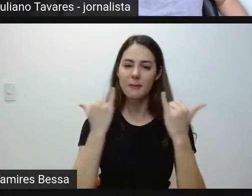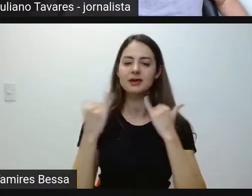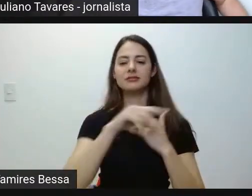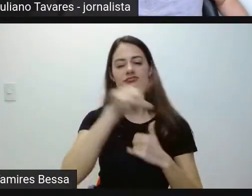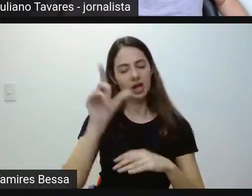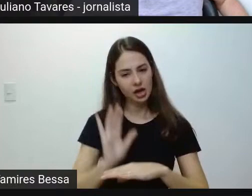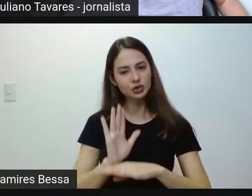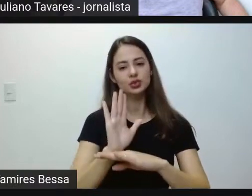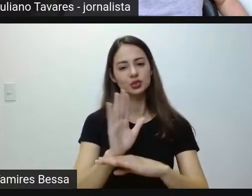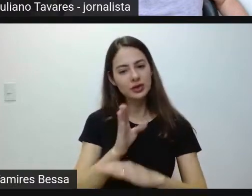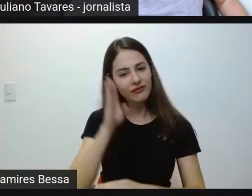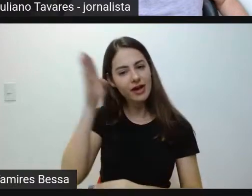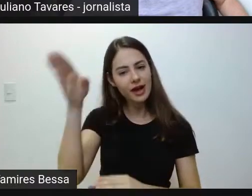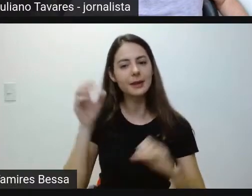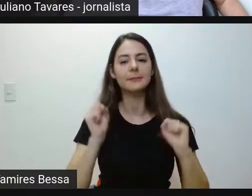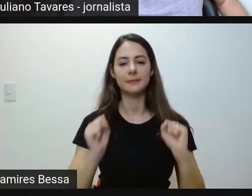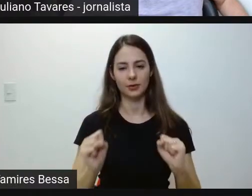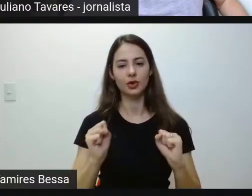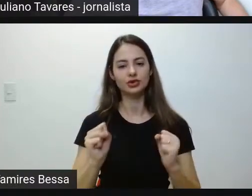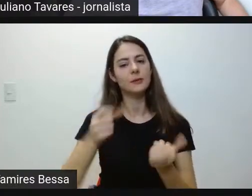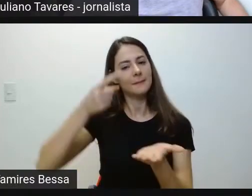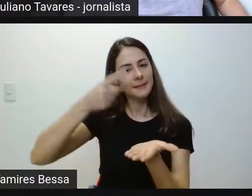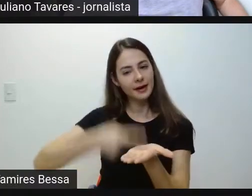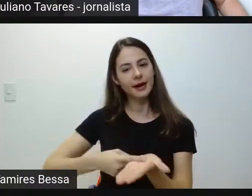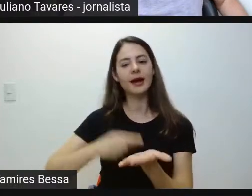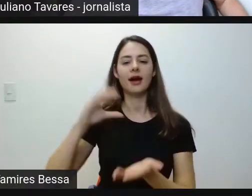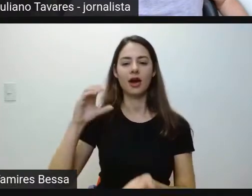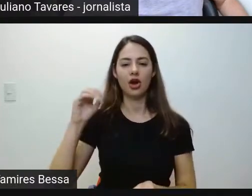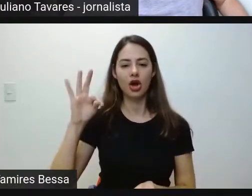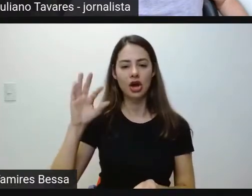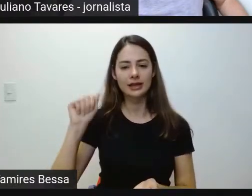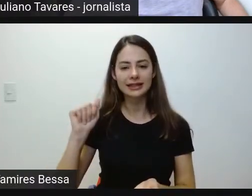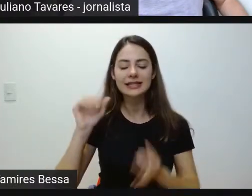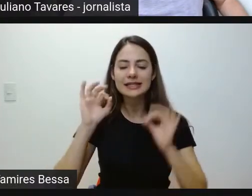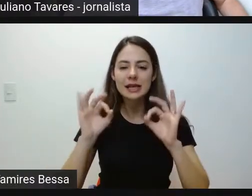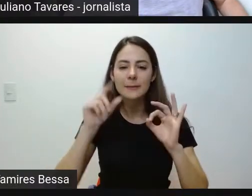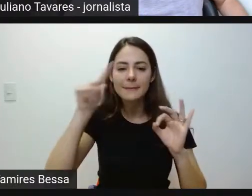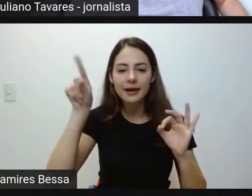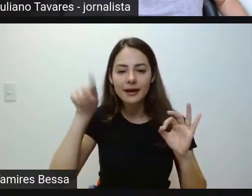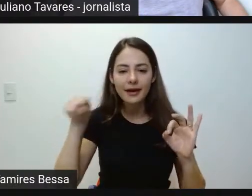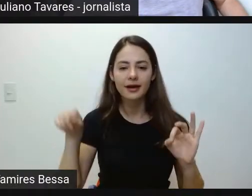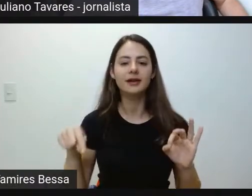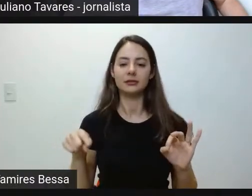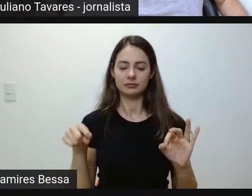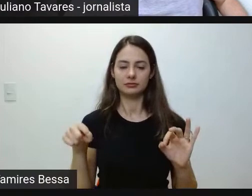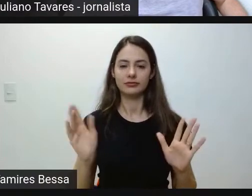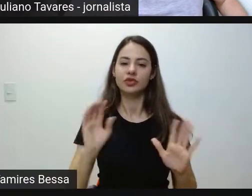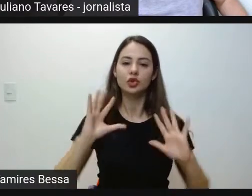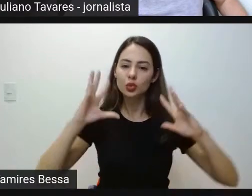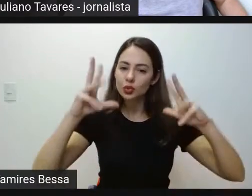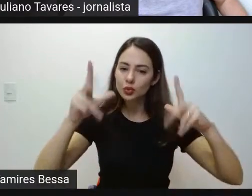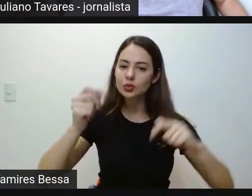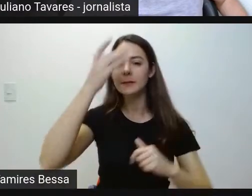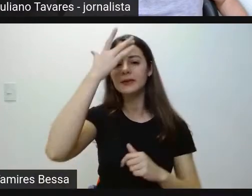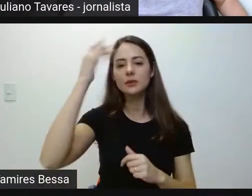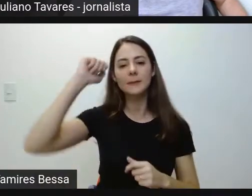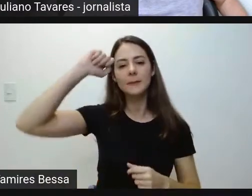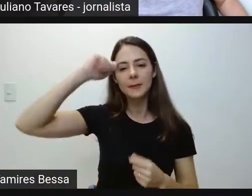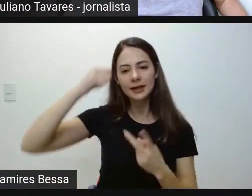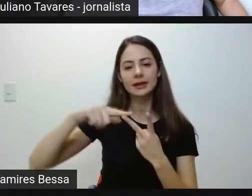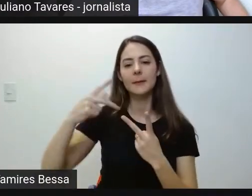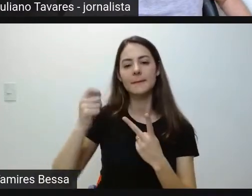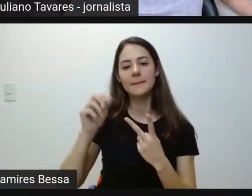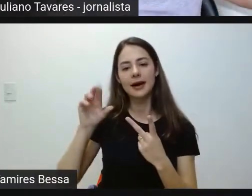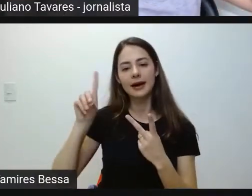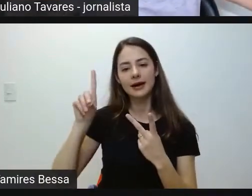para poder fazer, marcar a cota, a cota certinha. Lembrando que todas as pessoas que forem pretas, pardas ou